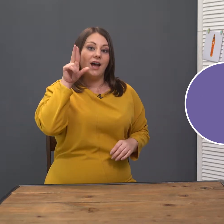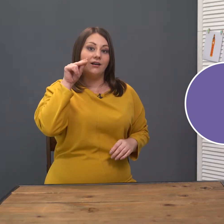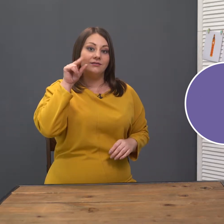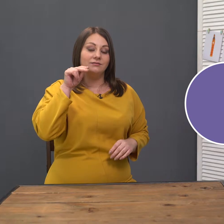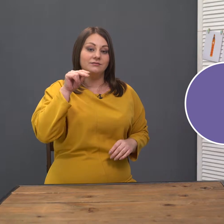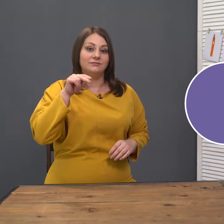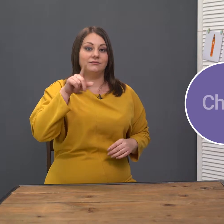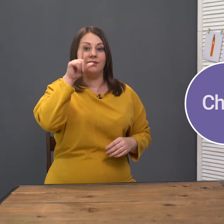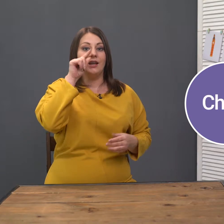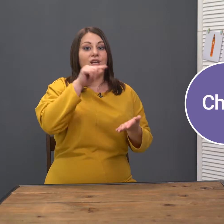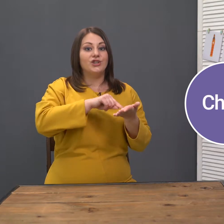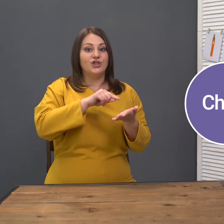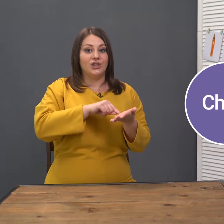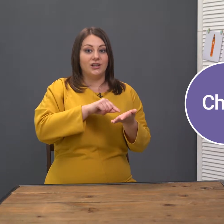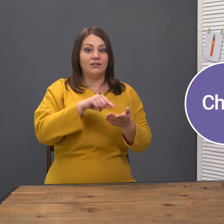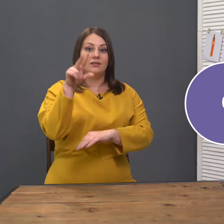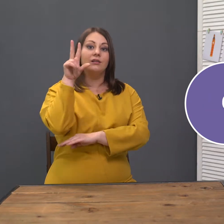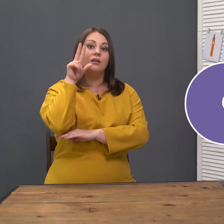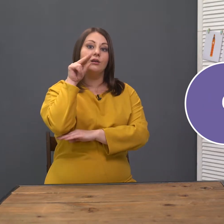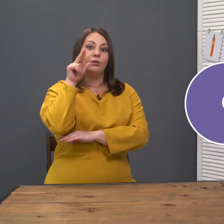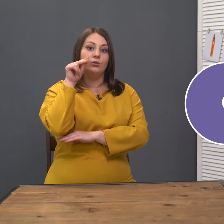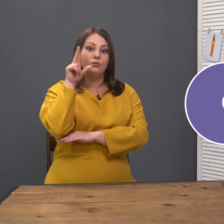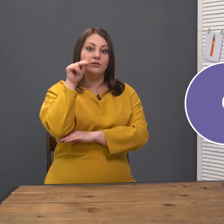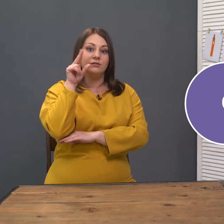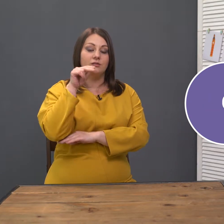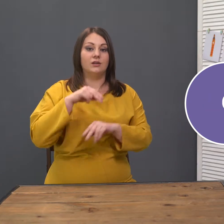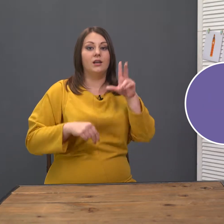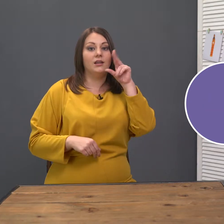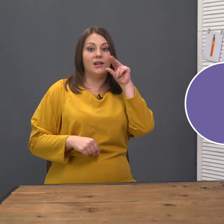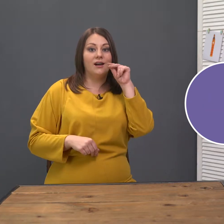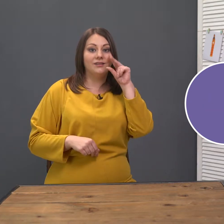дак. Чикен – гус. Гусь дак.